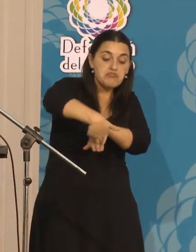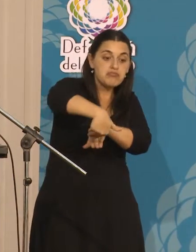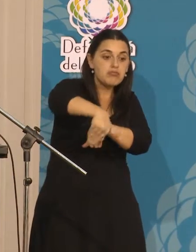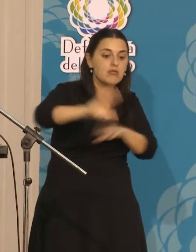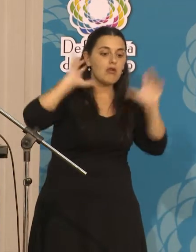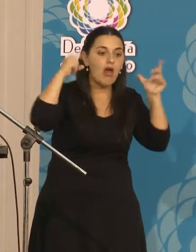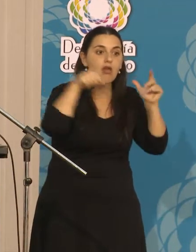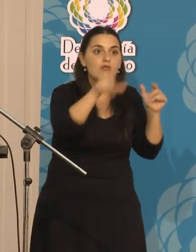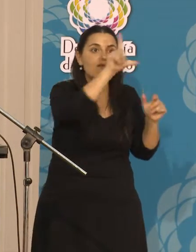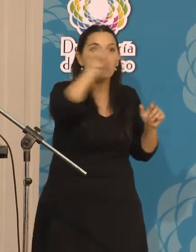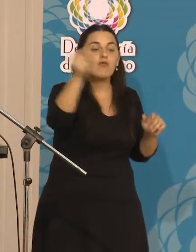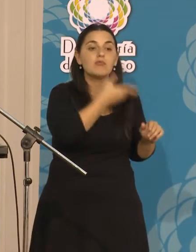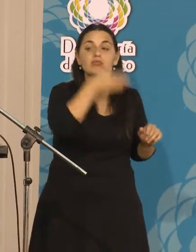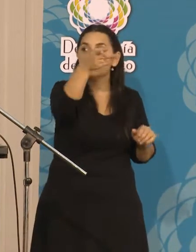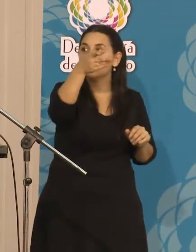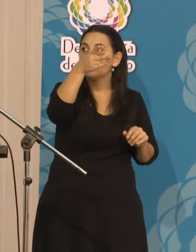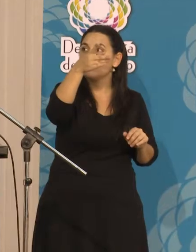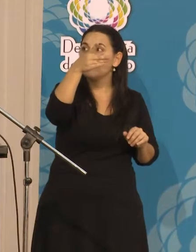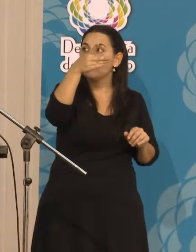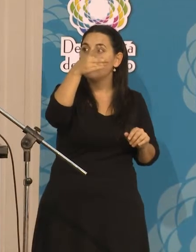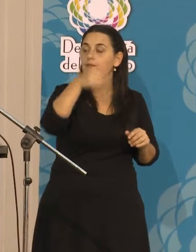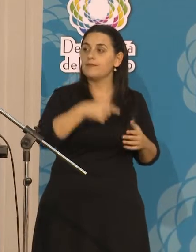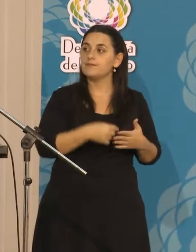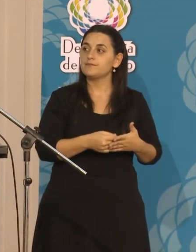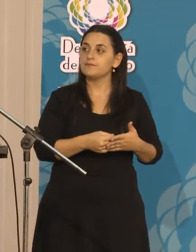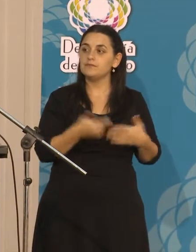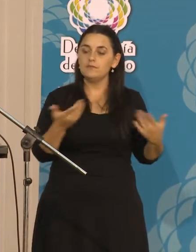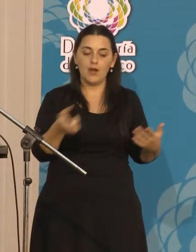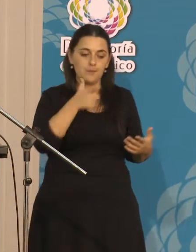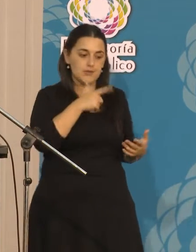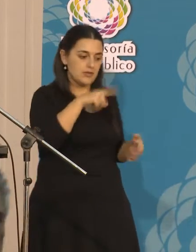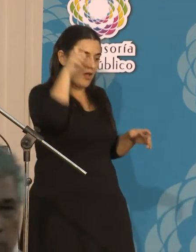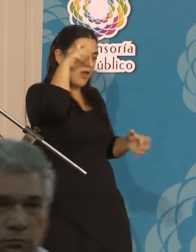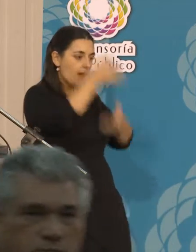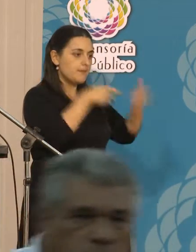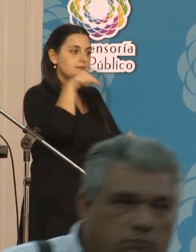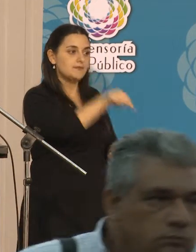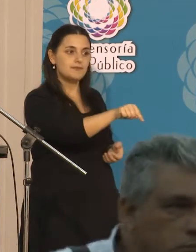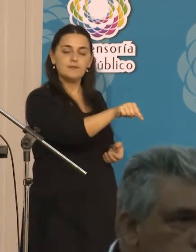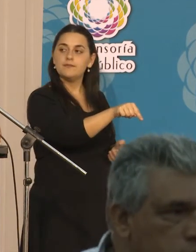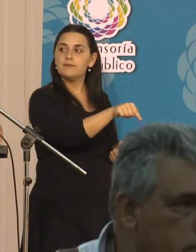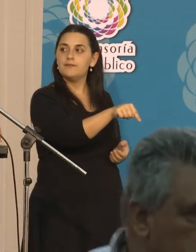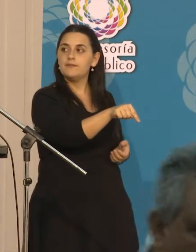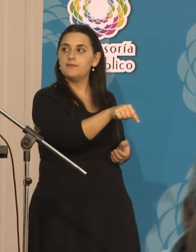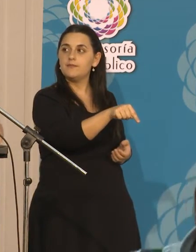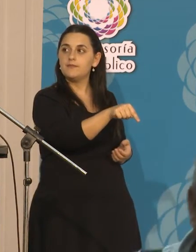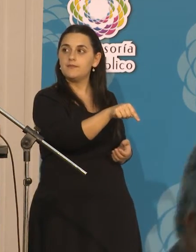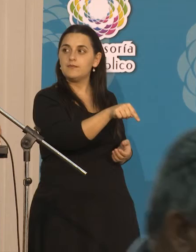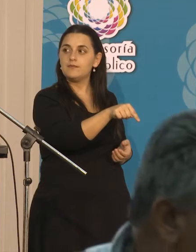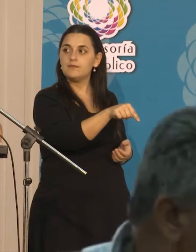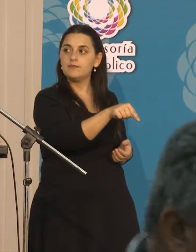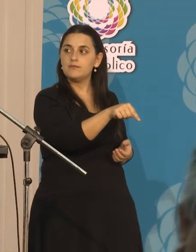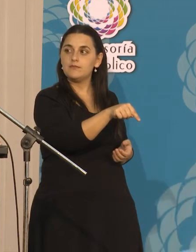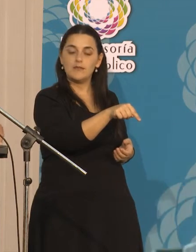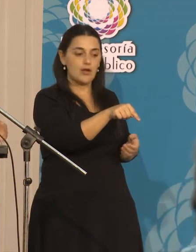esta misma empresa en un camino